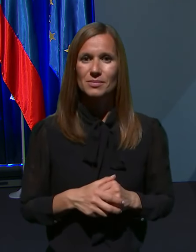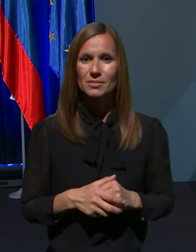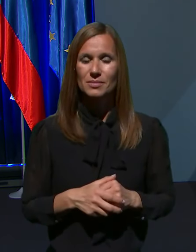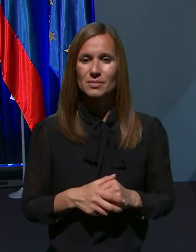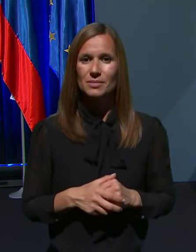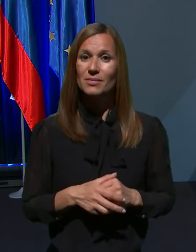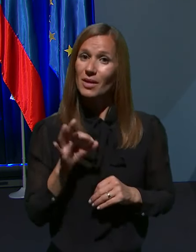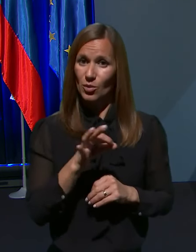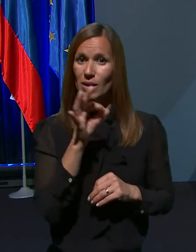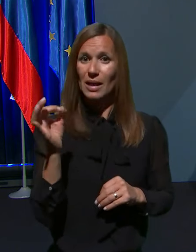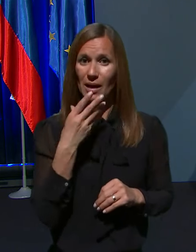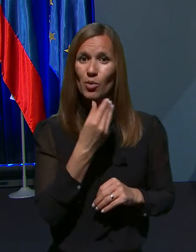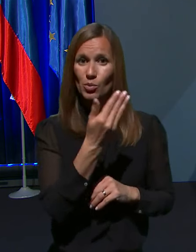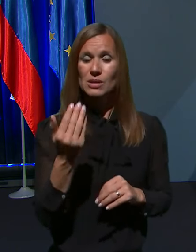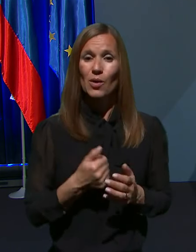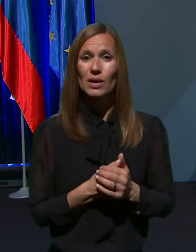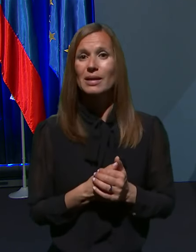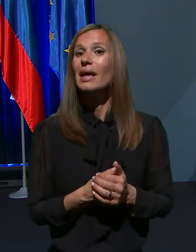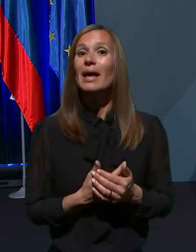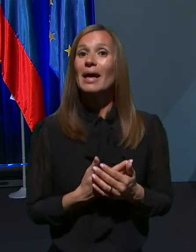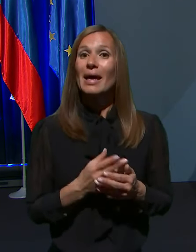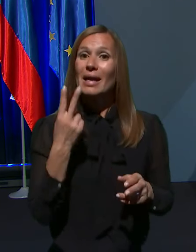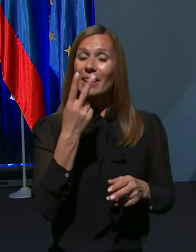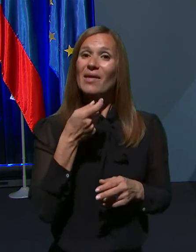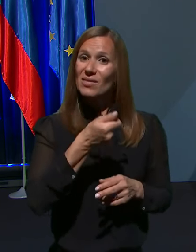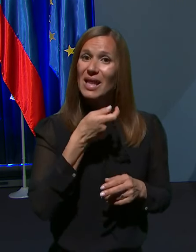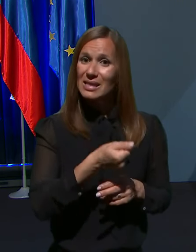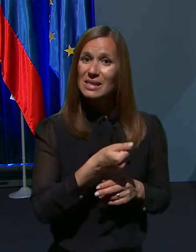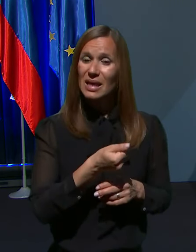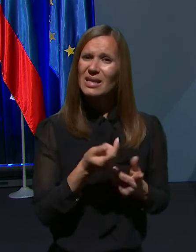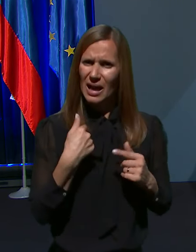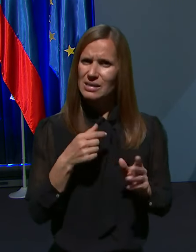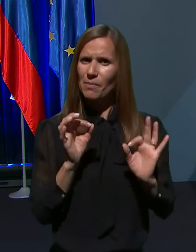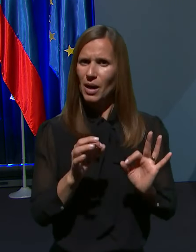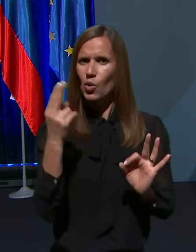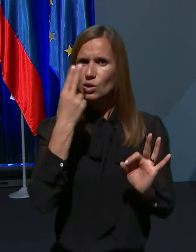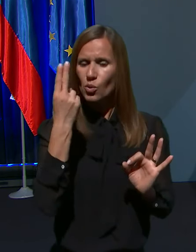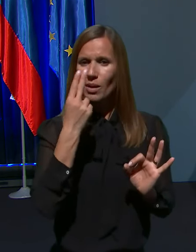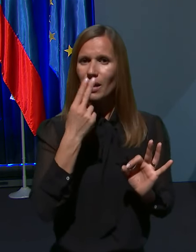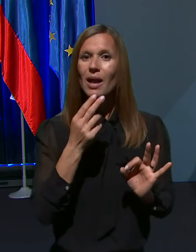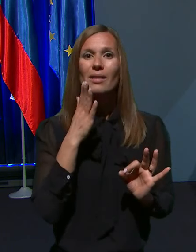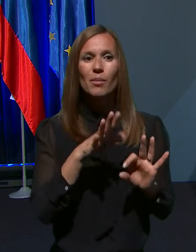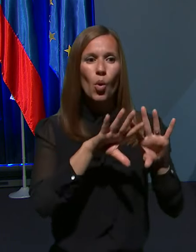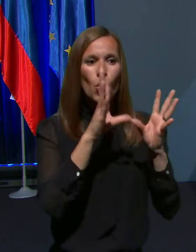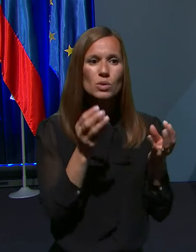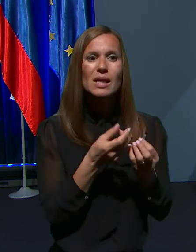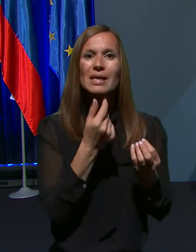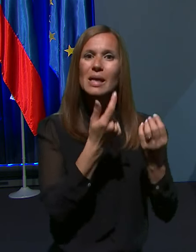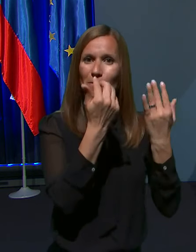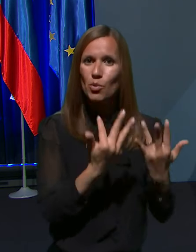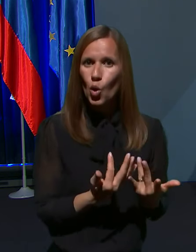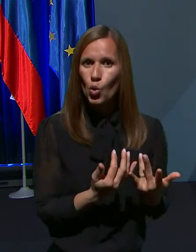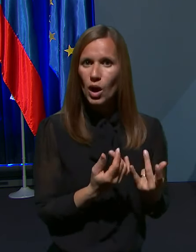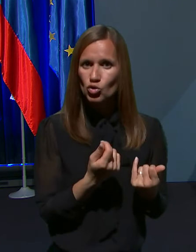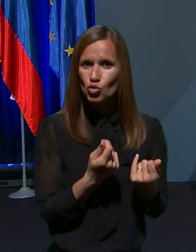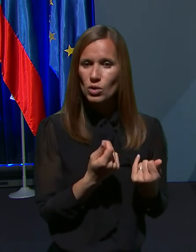Dobar dan, lepo pozdravljeni. Nekaj glede financiranja, jaz sem spravo razumela, da bo šlo vse iz proračuna, vse, kar